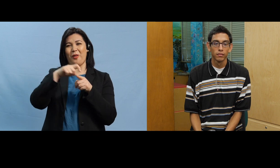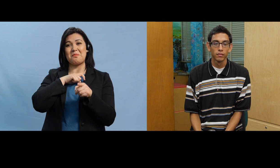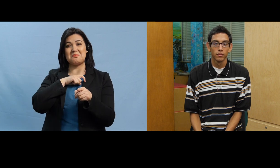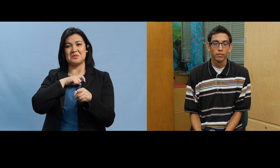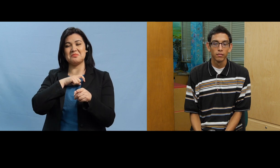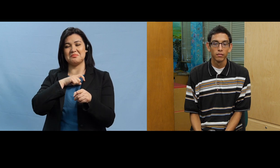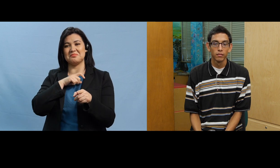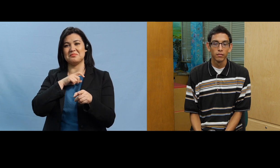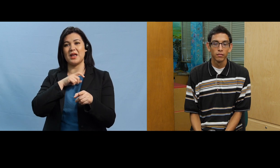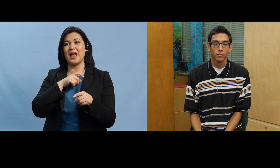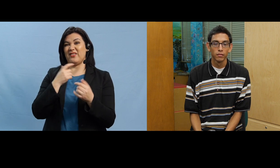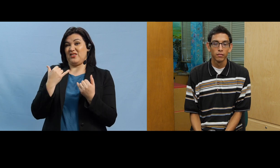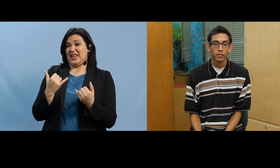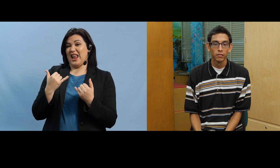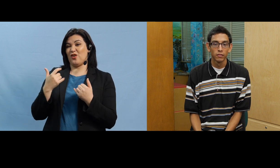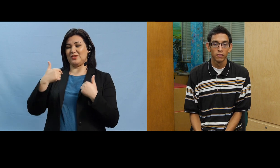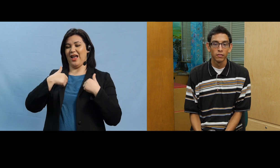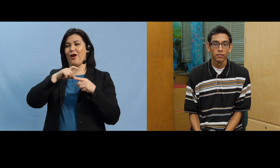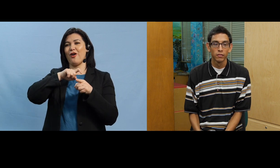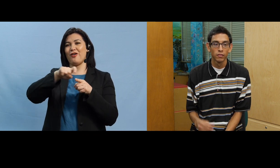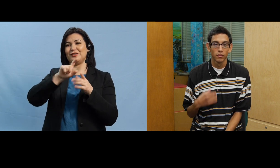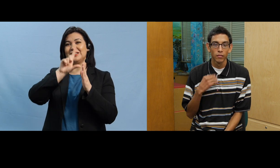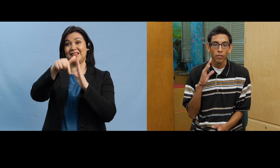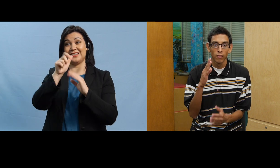por ahorita yo te llamo después ok